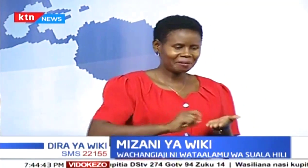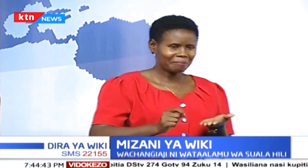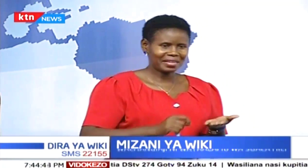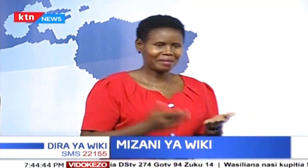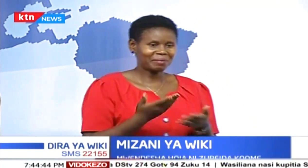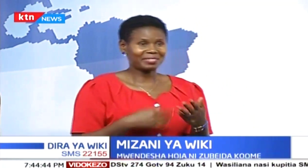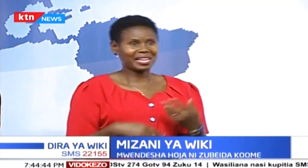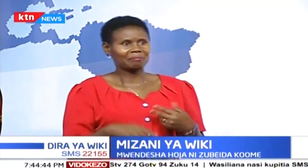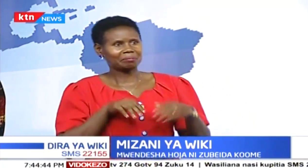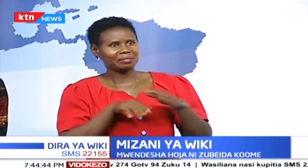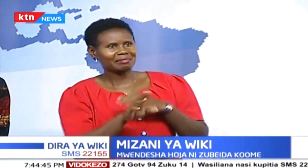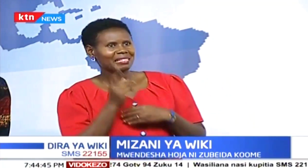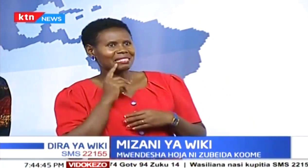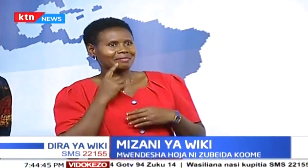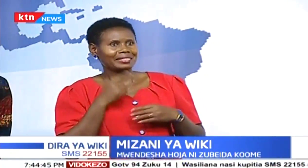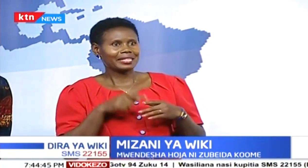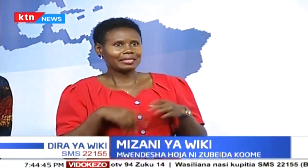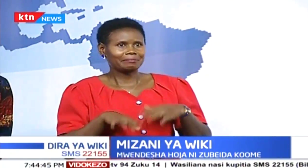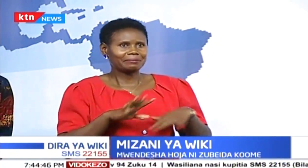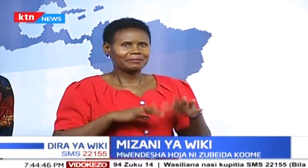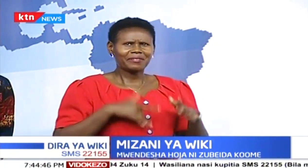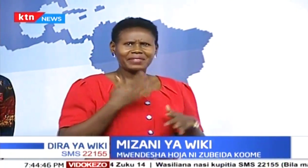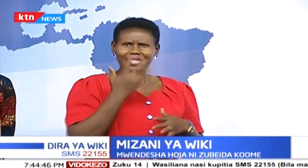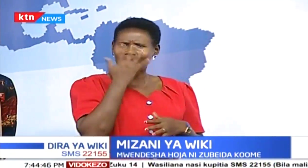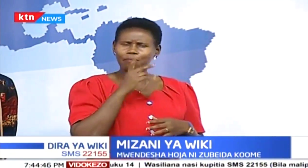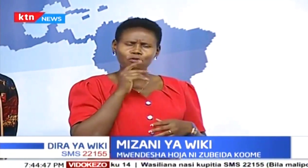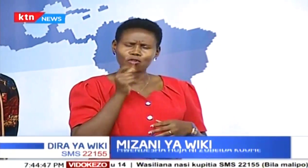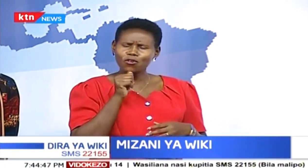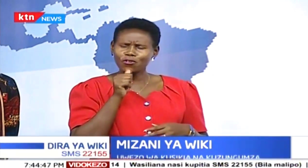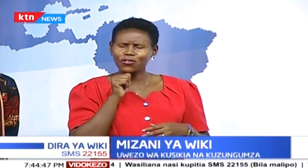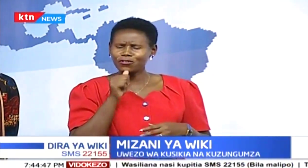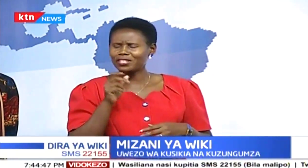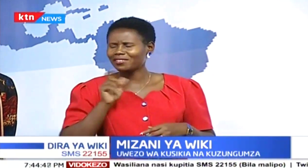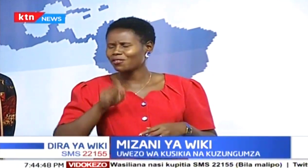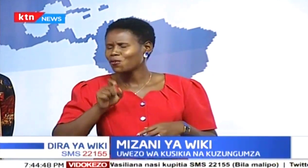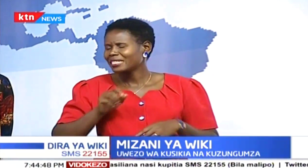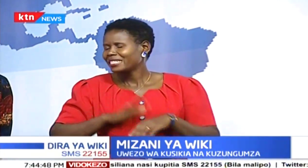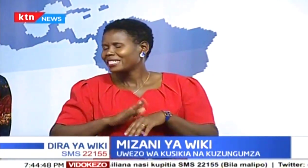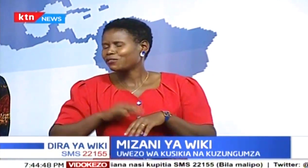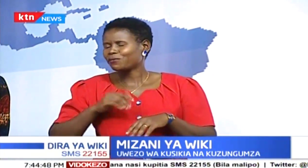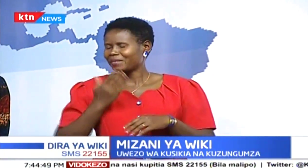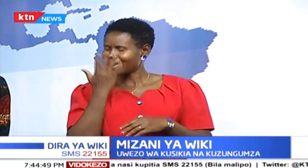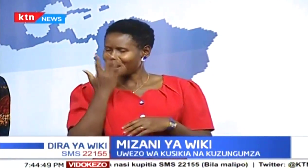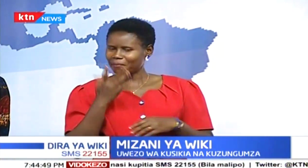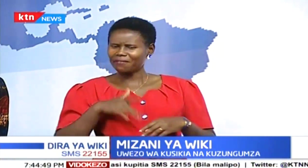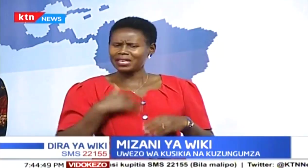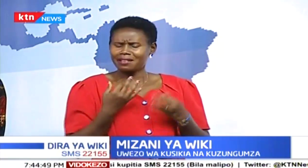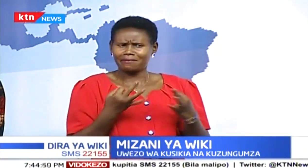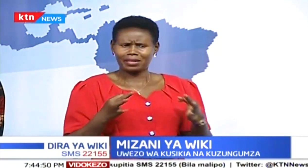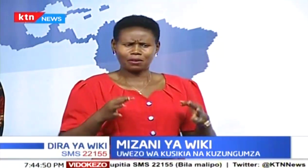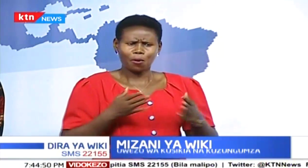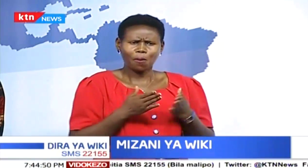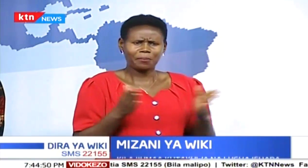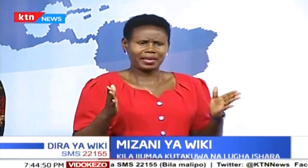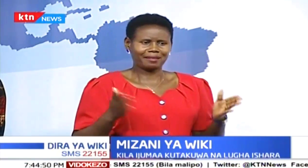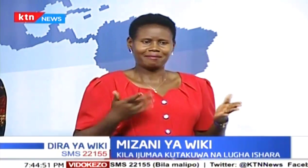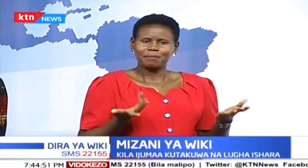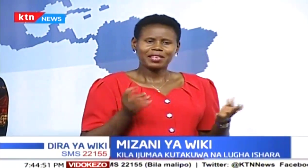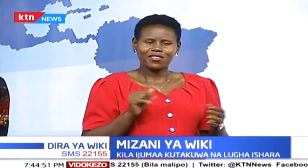nyumbani. Na baba na mama wezi kuandika. Itakuwa vipi watazungumuza, watawasiliana